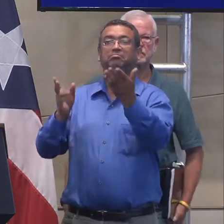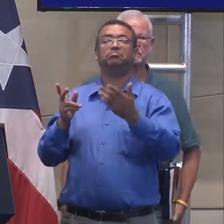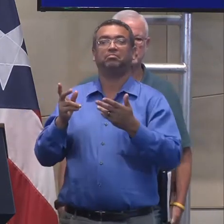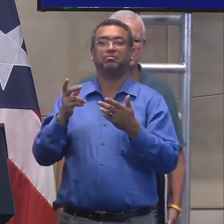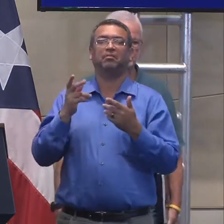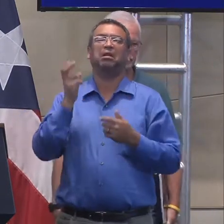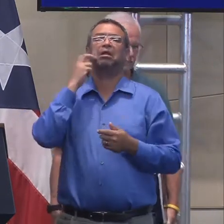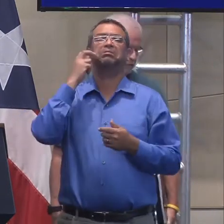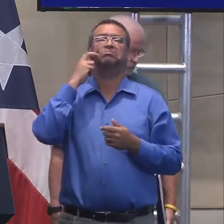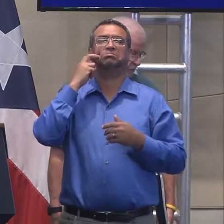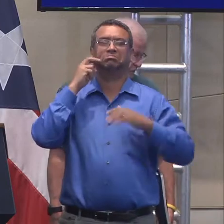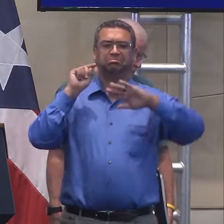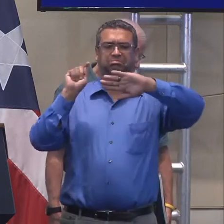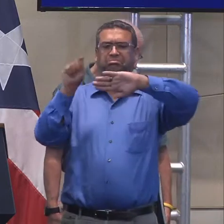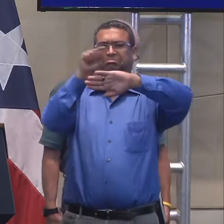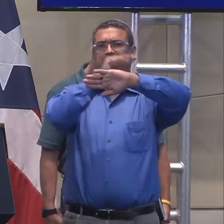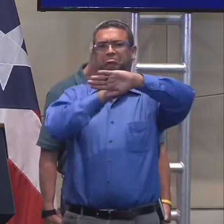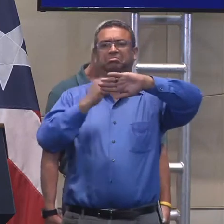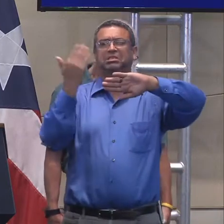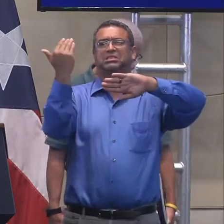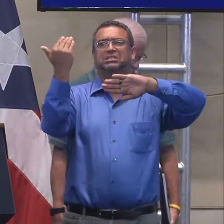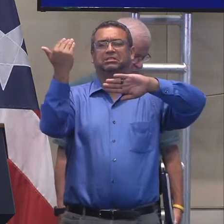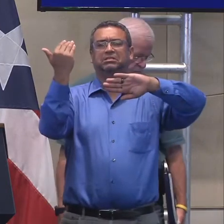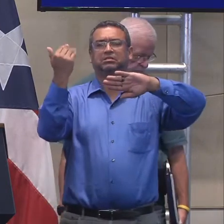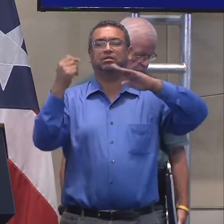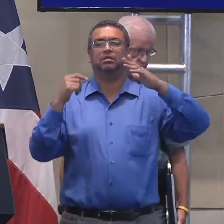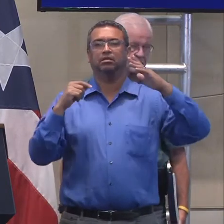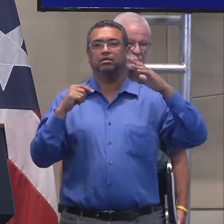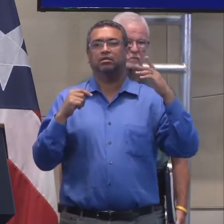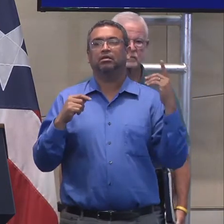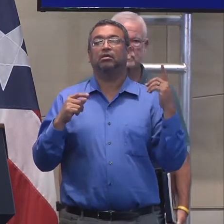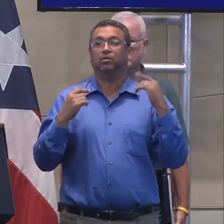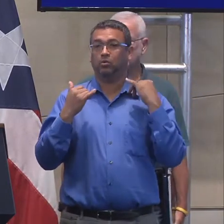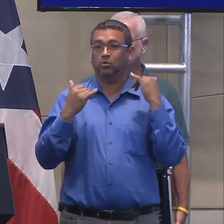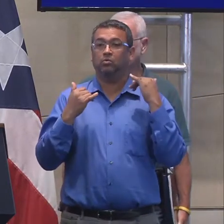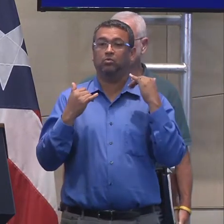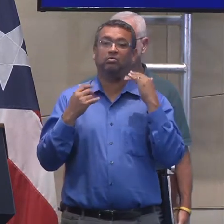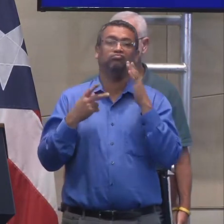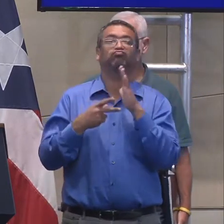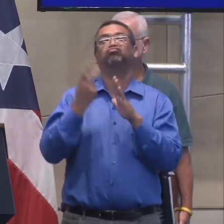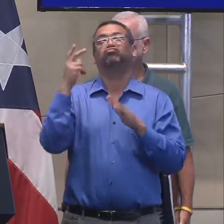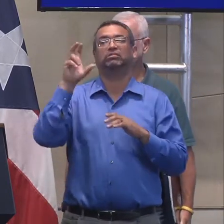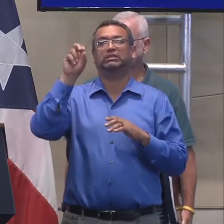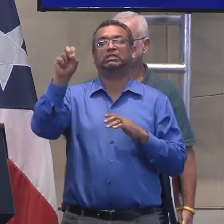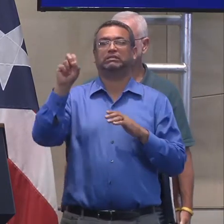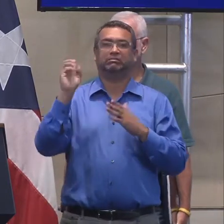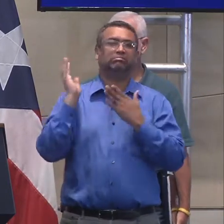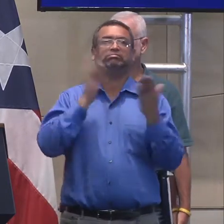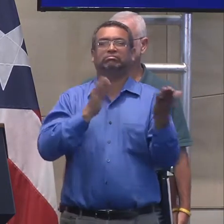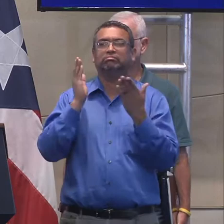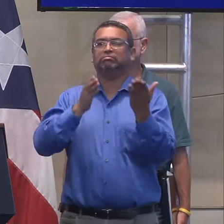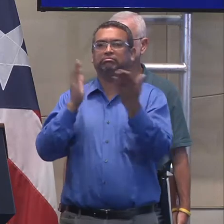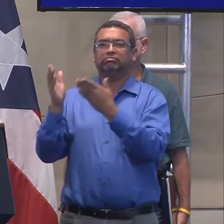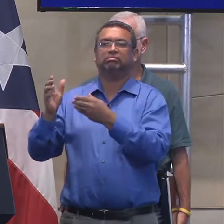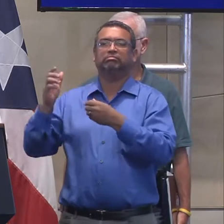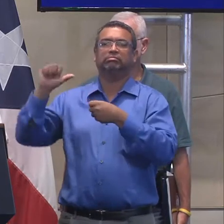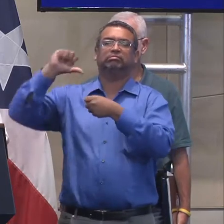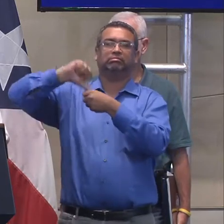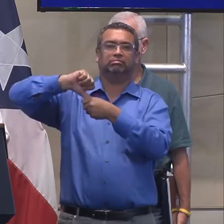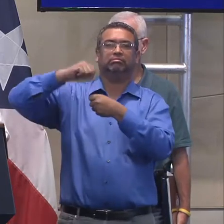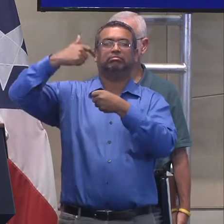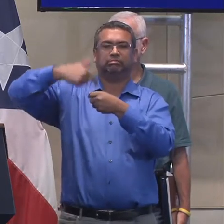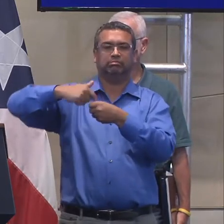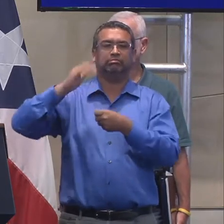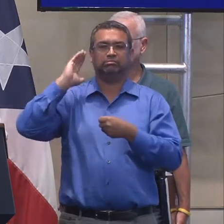15 municipios. Hoy continúa eso. Vamos a duplicarlo. Vamos a hacerlo con 30 y vamos a estar